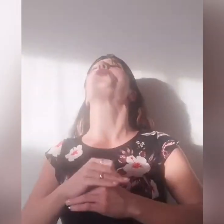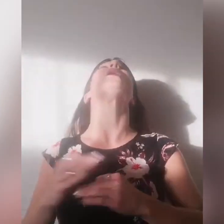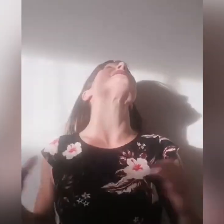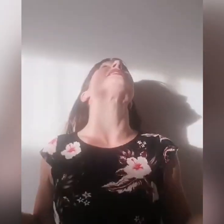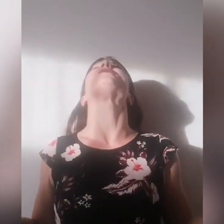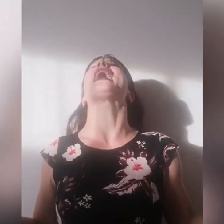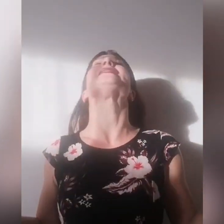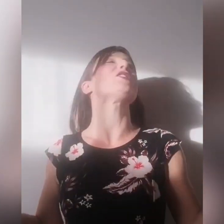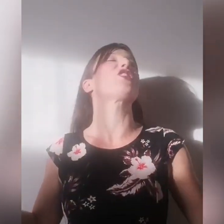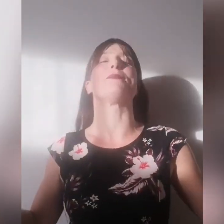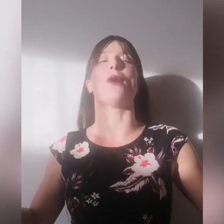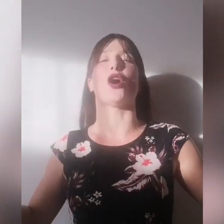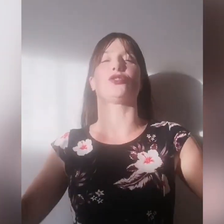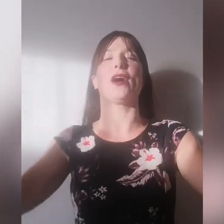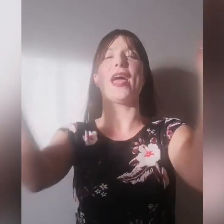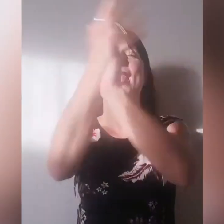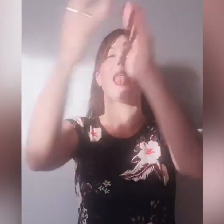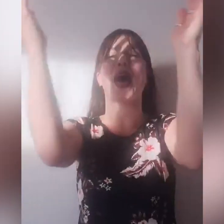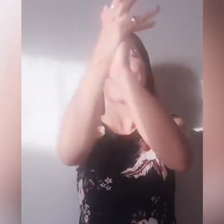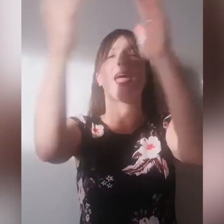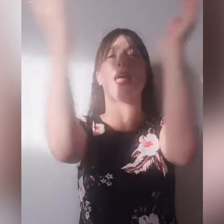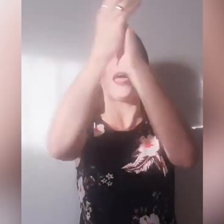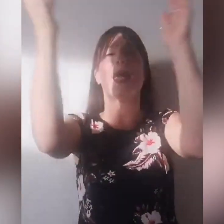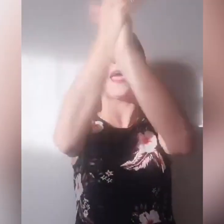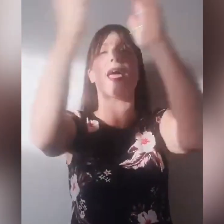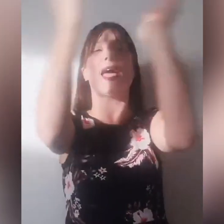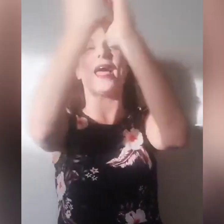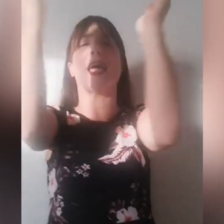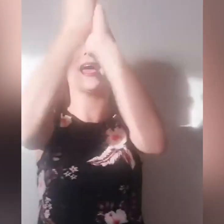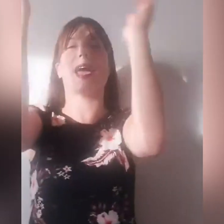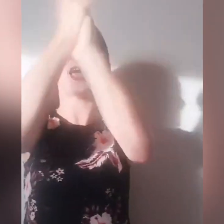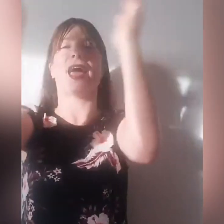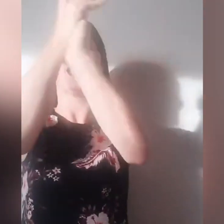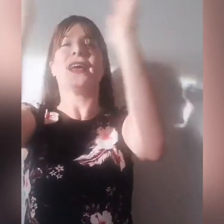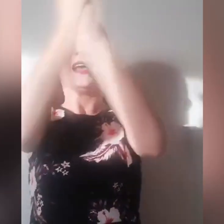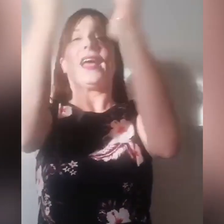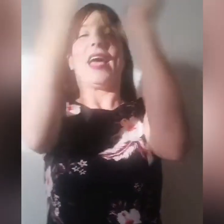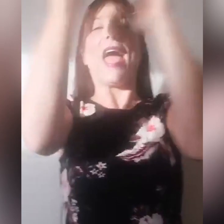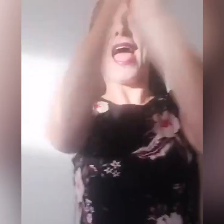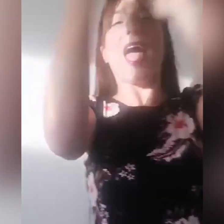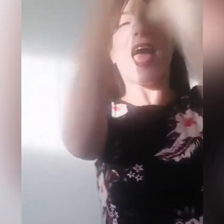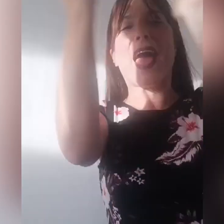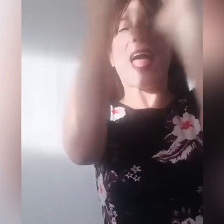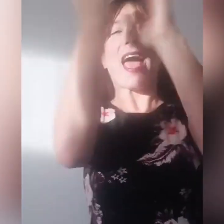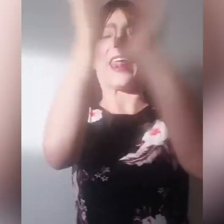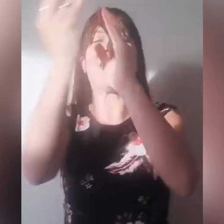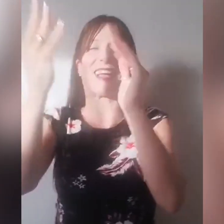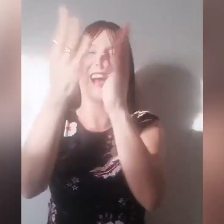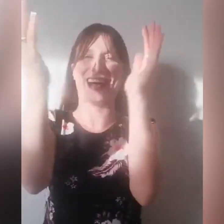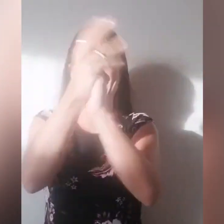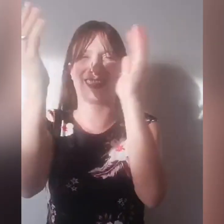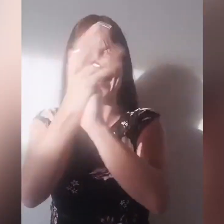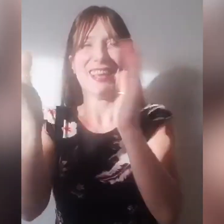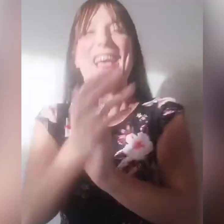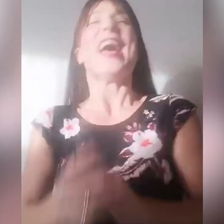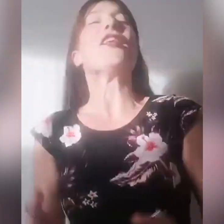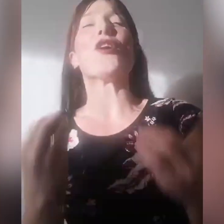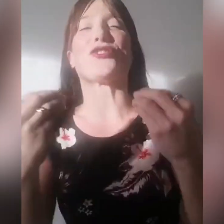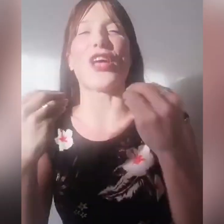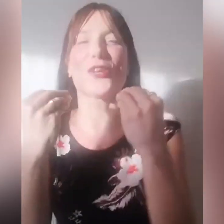questa frase c'è il botto e noi ce la